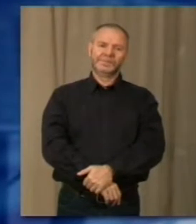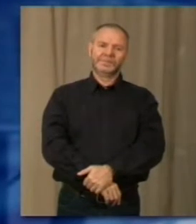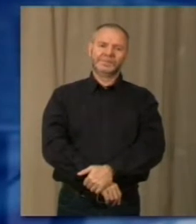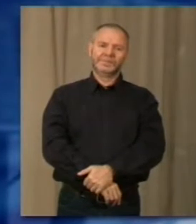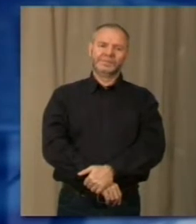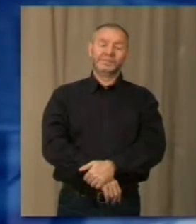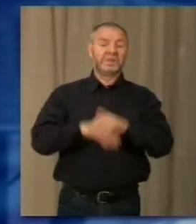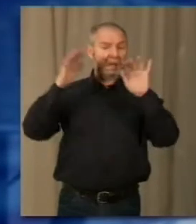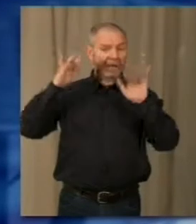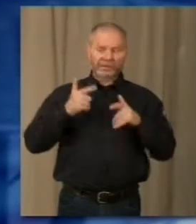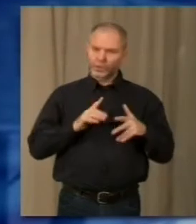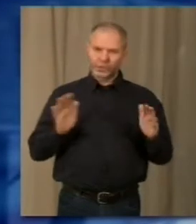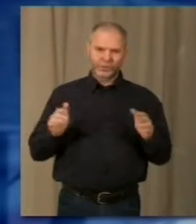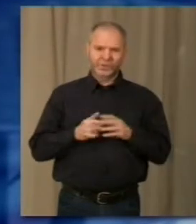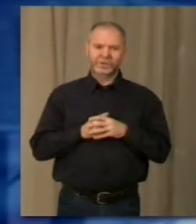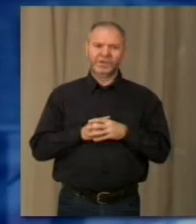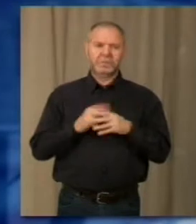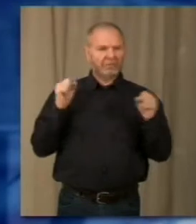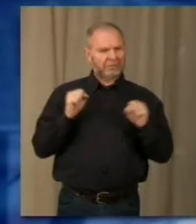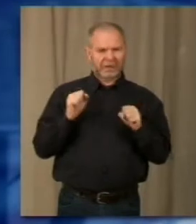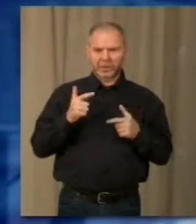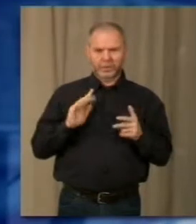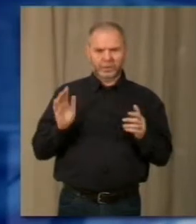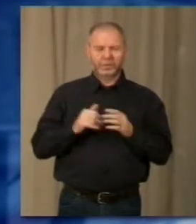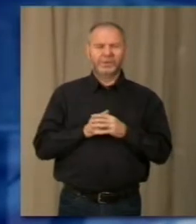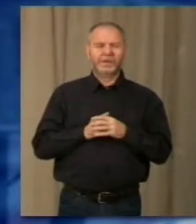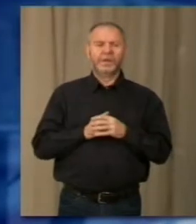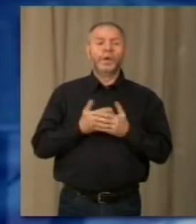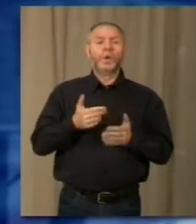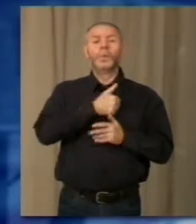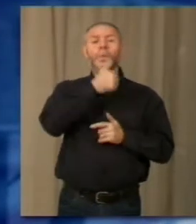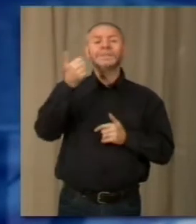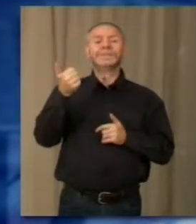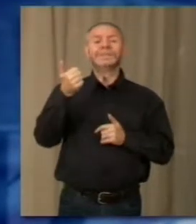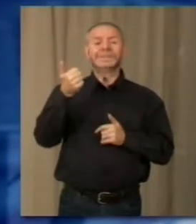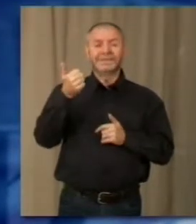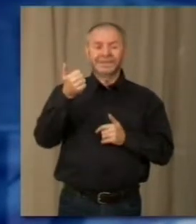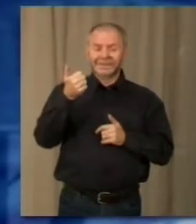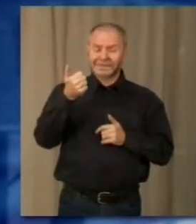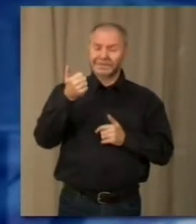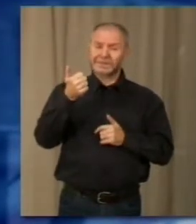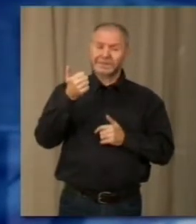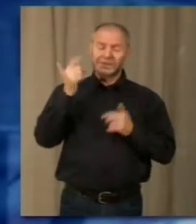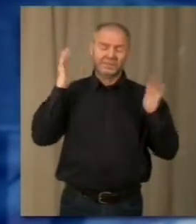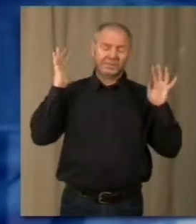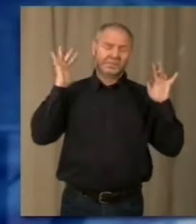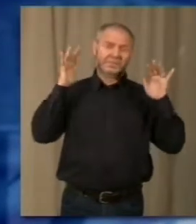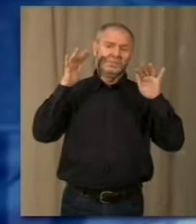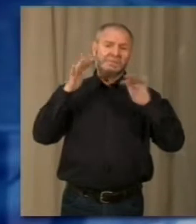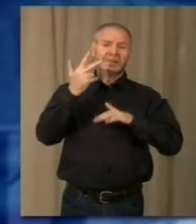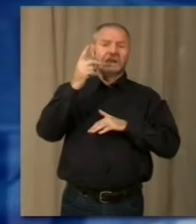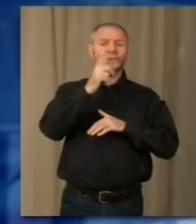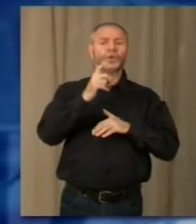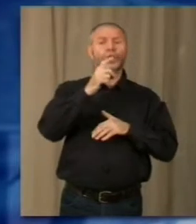Manca la neve ma le temperature non sono particolarmente fredde e anche quest'anno si preannuncia una grande manifestazione questa tre